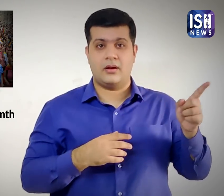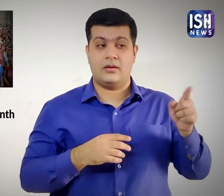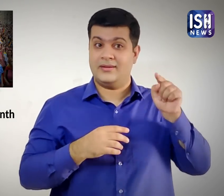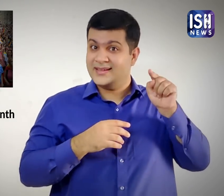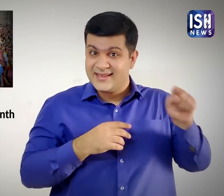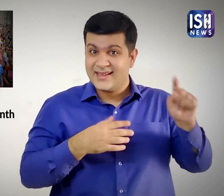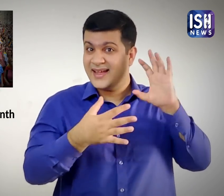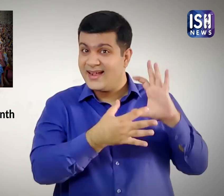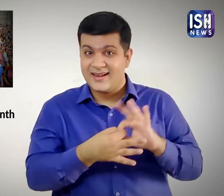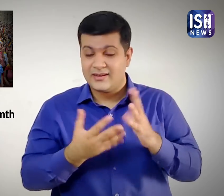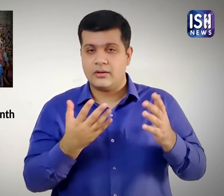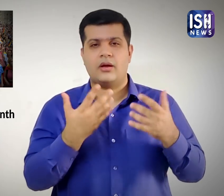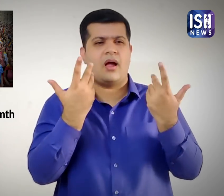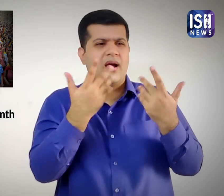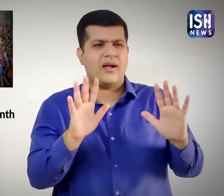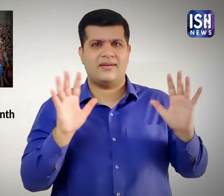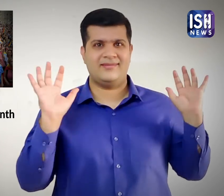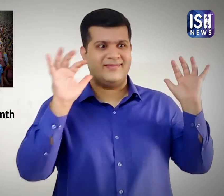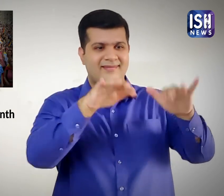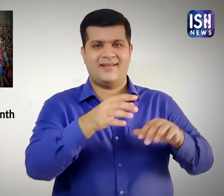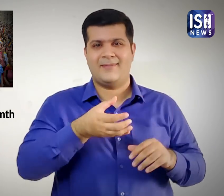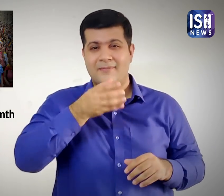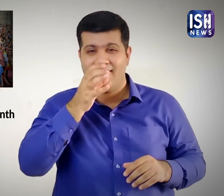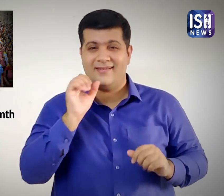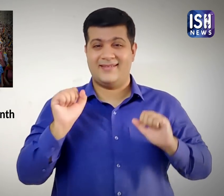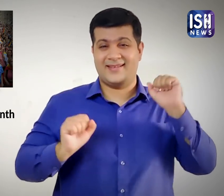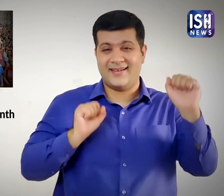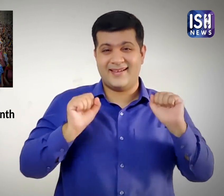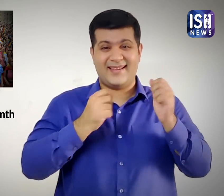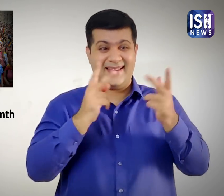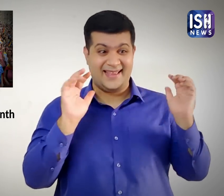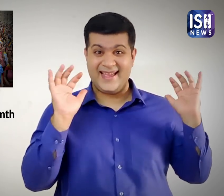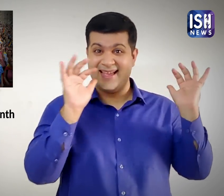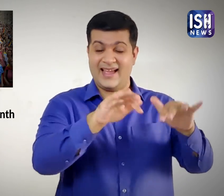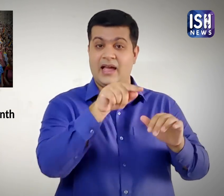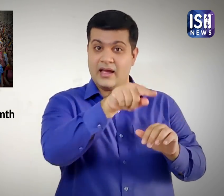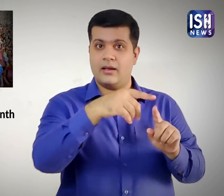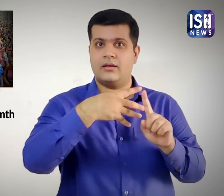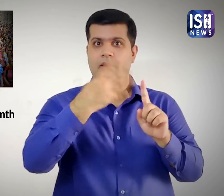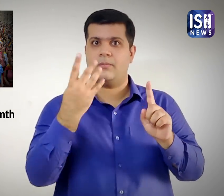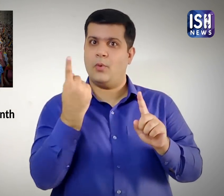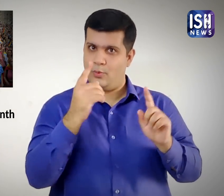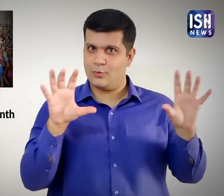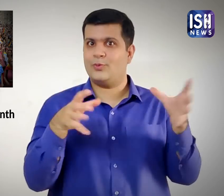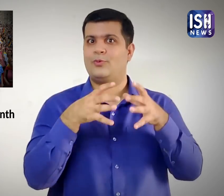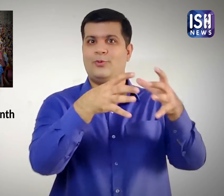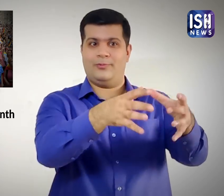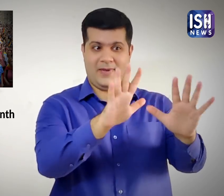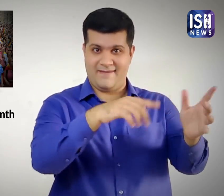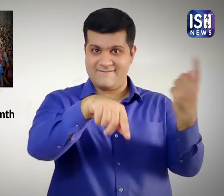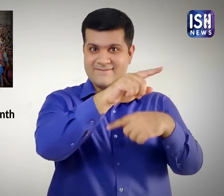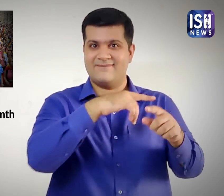फिर पुलीस अकसर क्वियर बार पर छापा मारती थी और ऐसे बार में समुदाई के सदस्यों को परिशान करती थी।